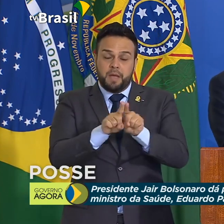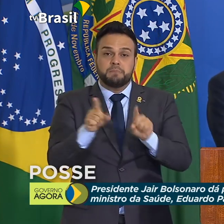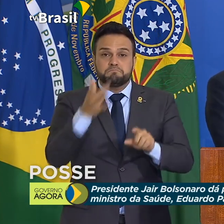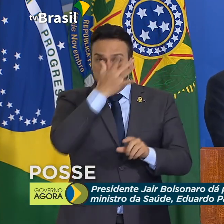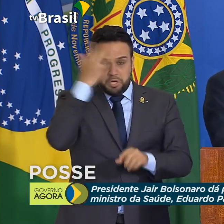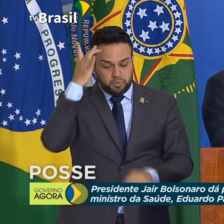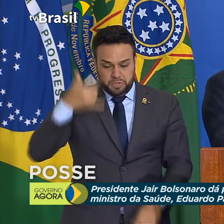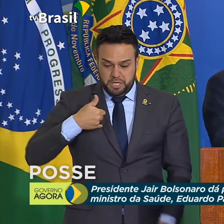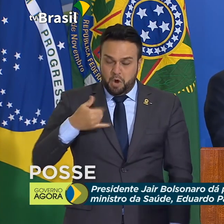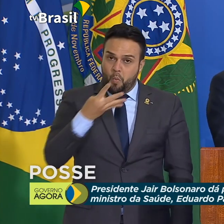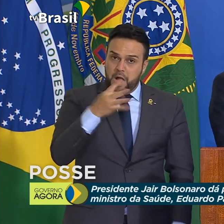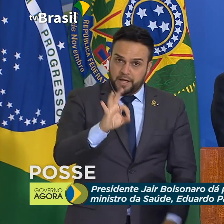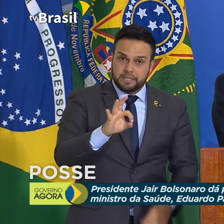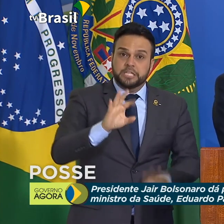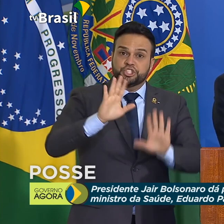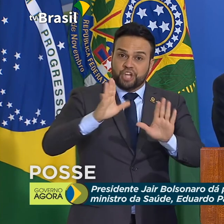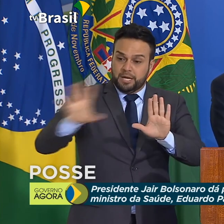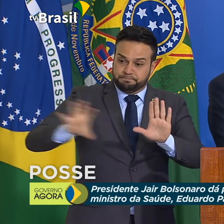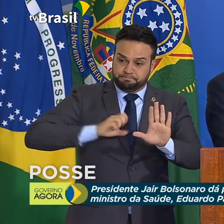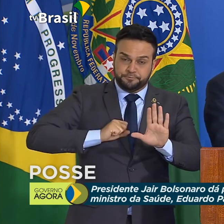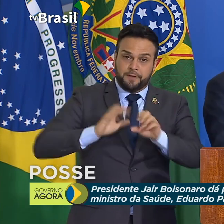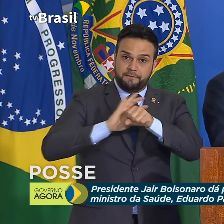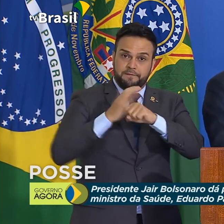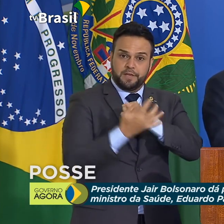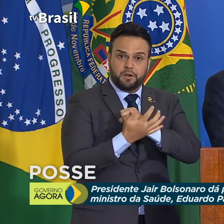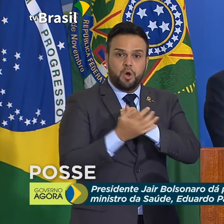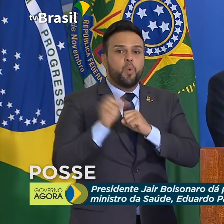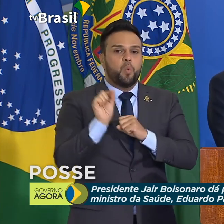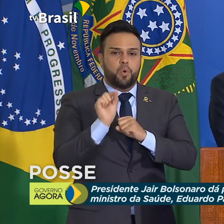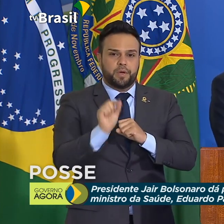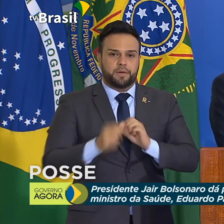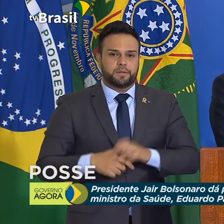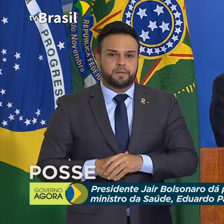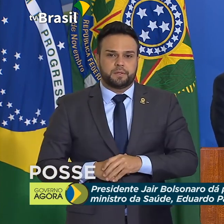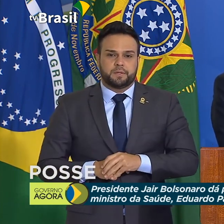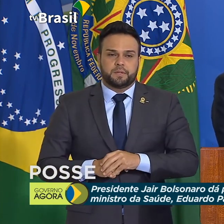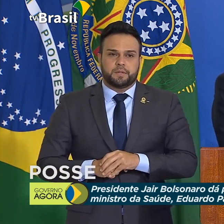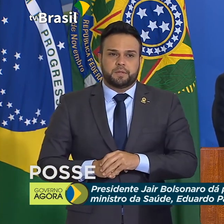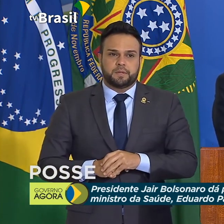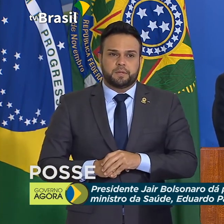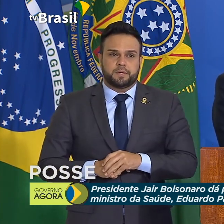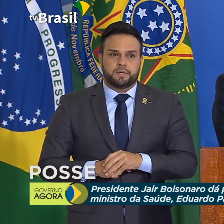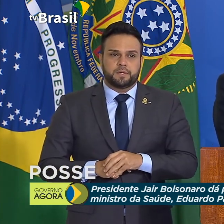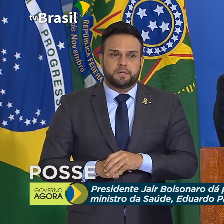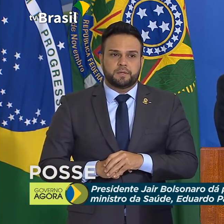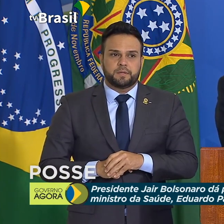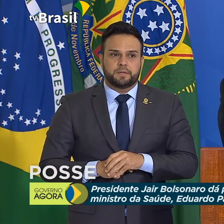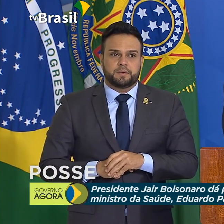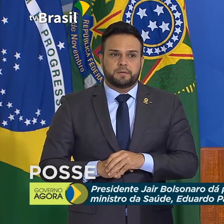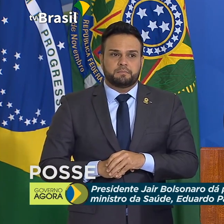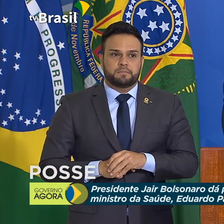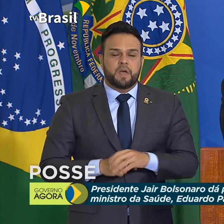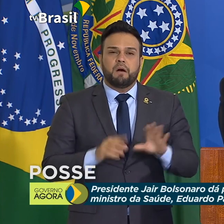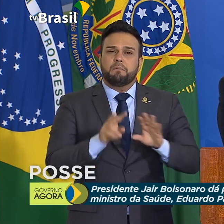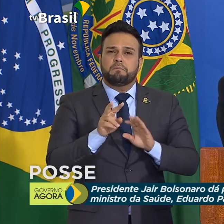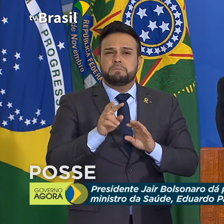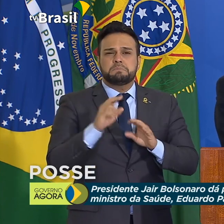uma vez acometido pelo vírus, a chance de partirem para a letalidade era próxima de zero.